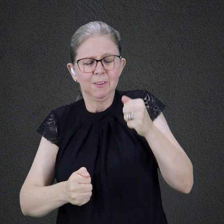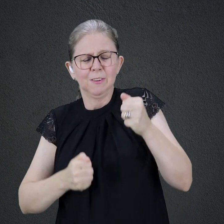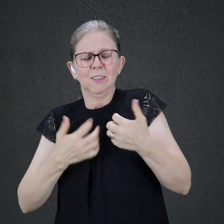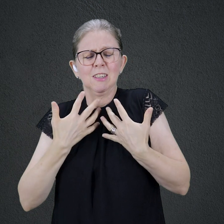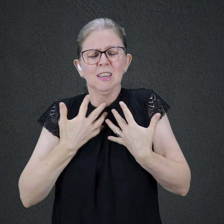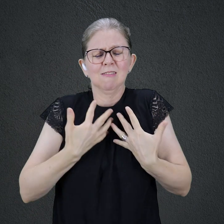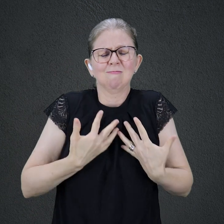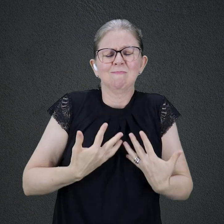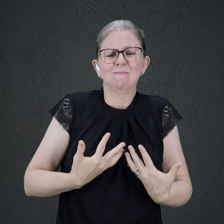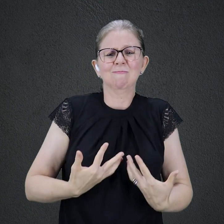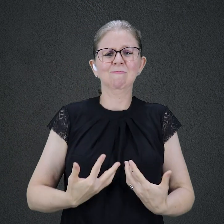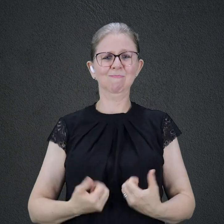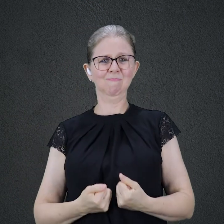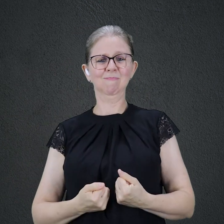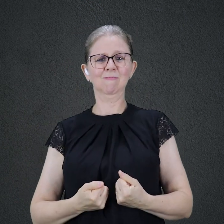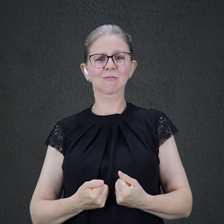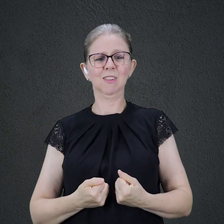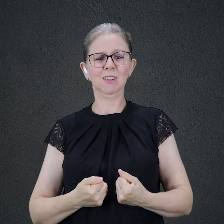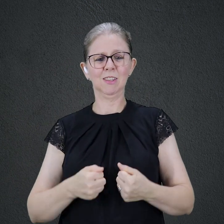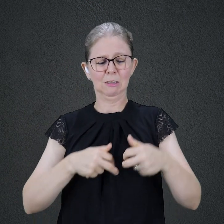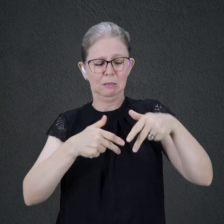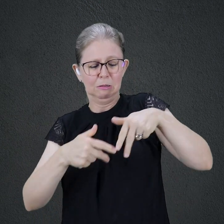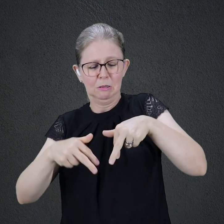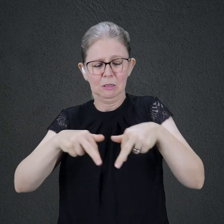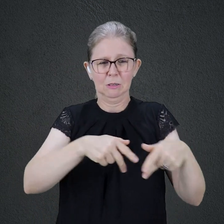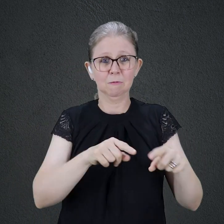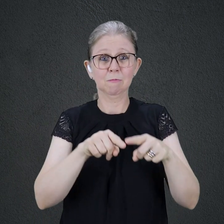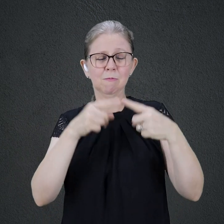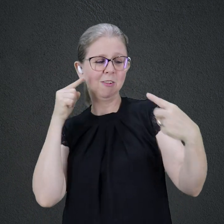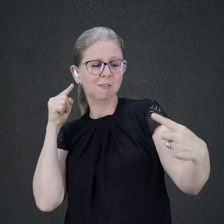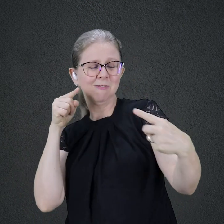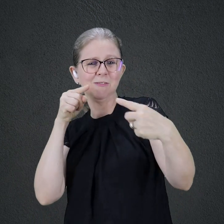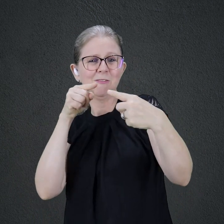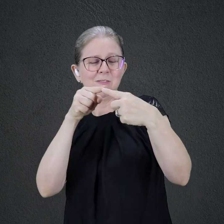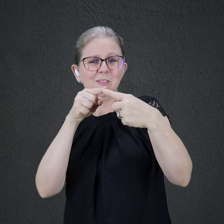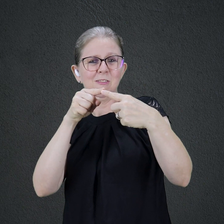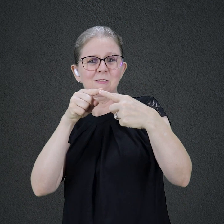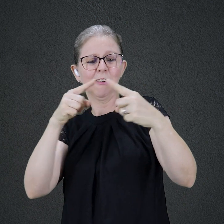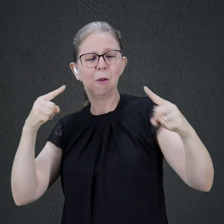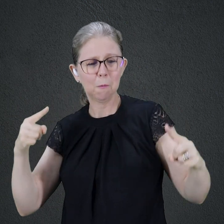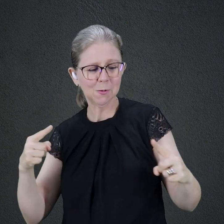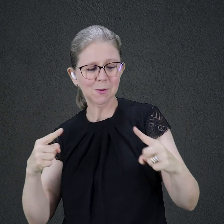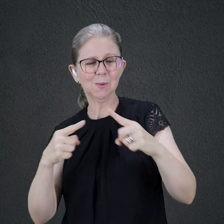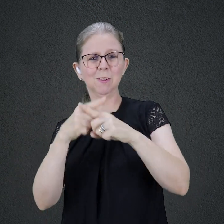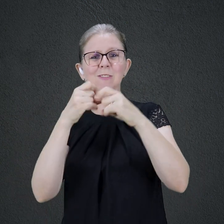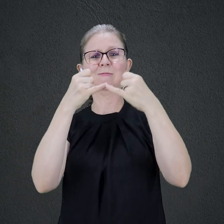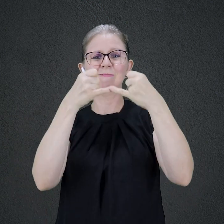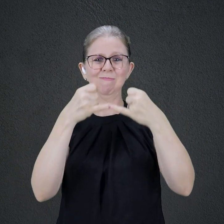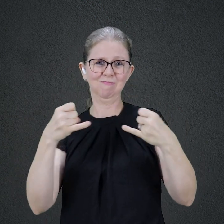cambaleou até atingir sua meta, cruzar a linha de chegada. Foi muito emocionante e uma grande